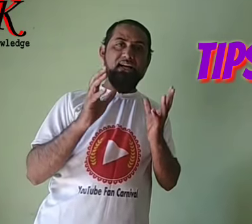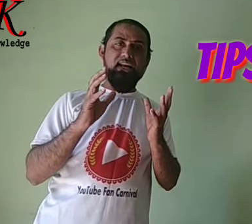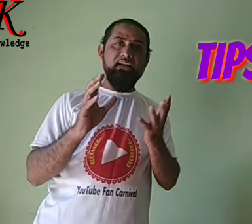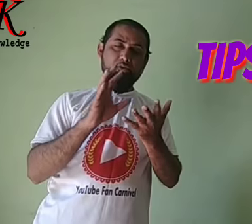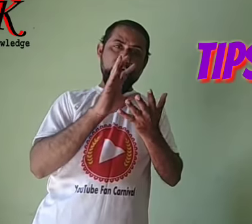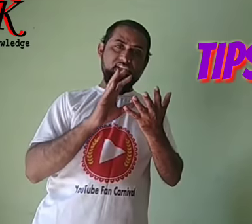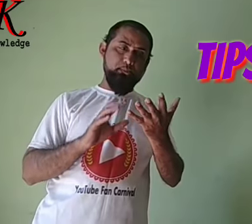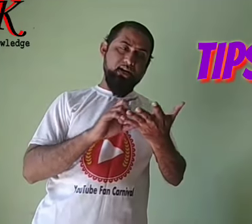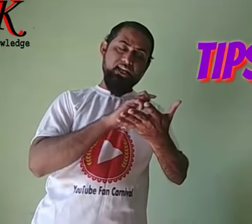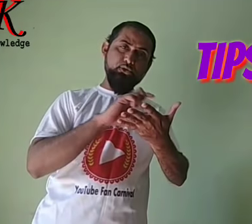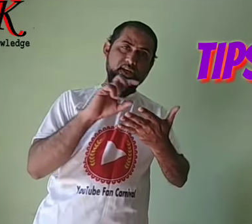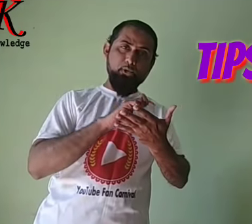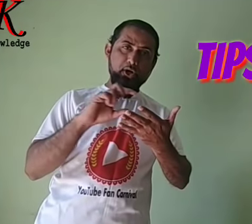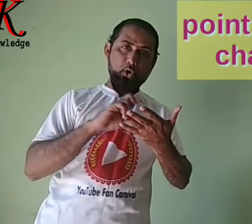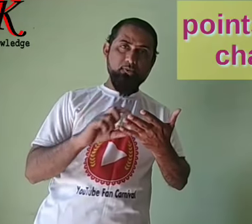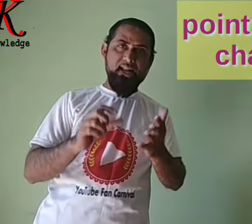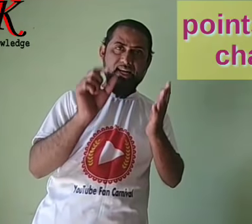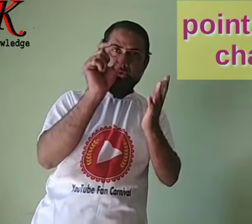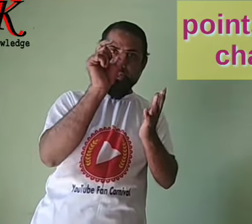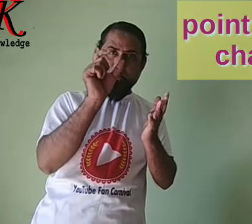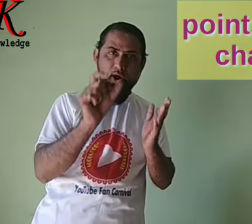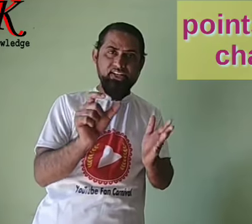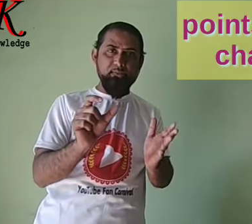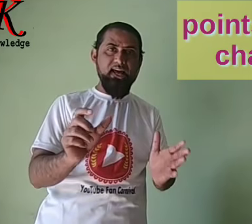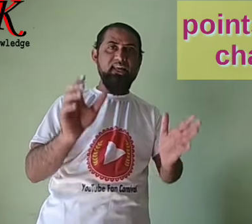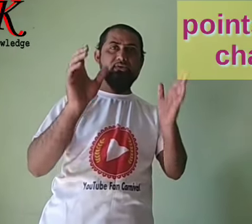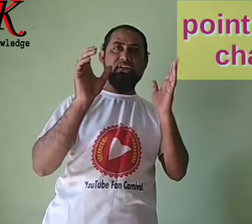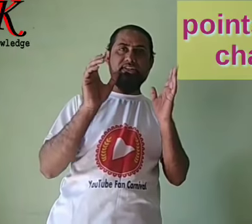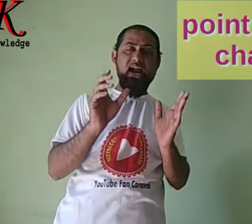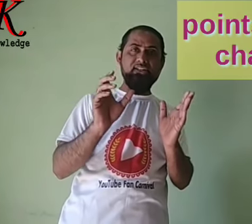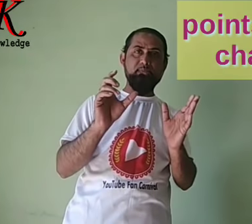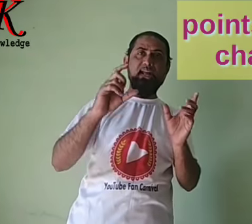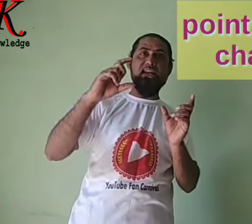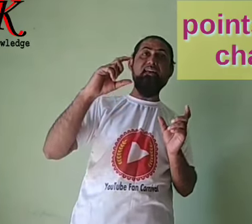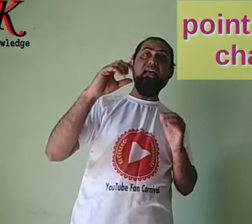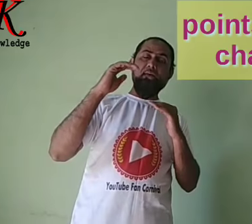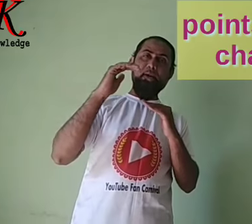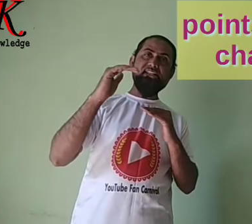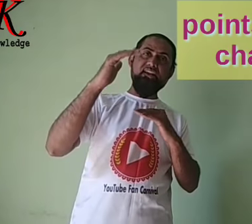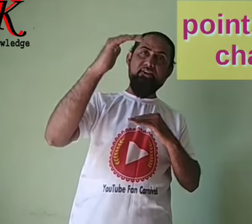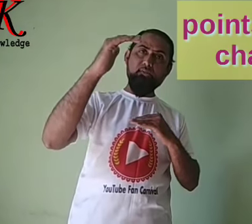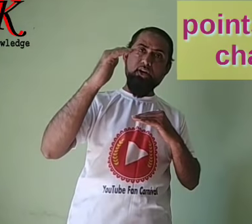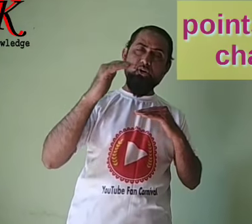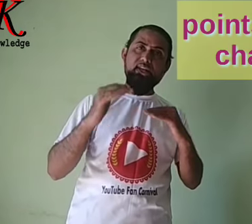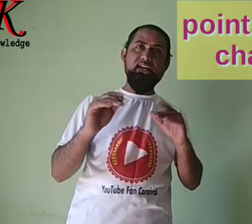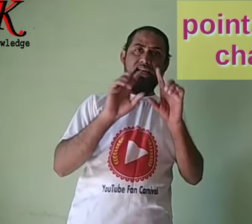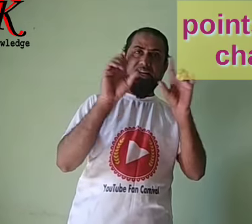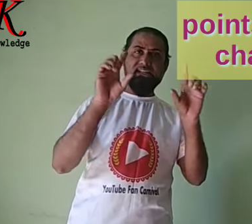करें कोई चीज पढ़ें तो उसके पुरे notes बना लें उसके points बना लें उसके charts बना लें match के formula को लिख ले एक अलग